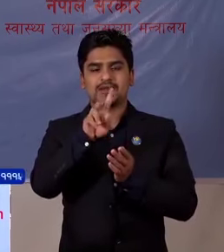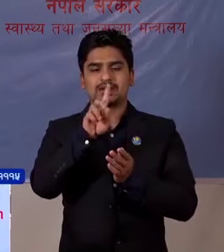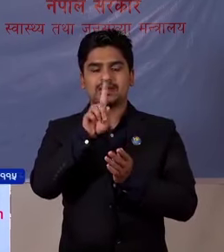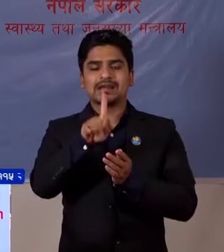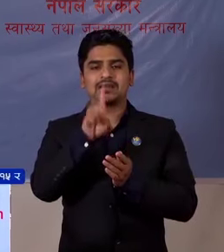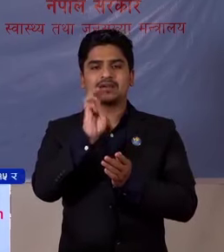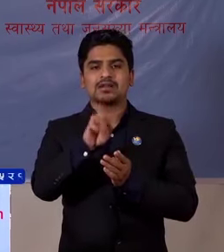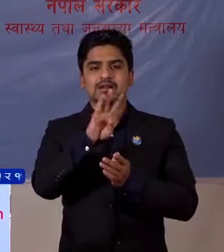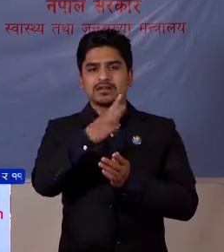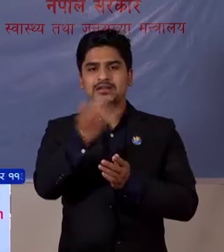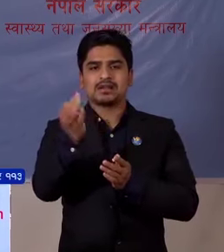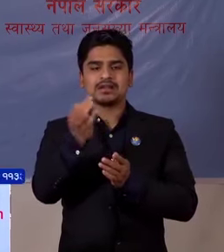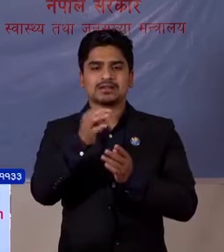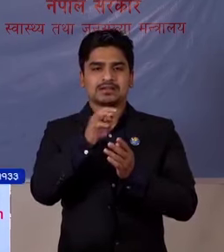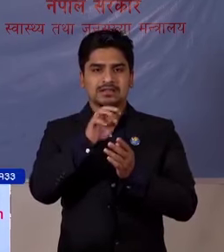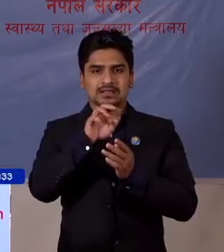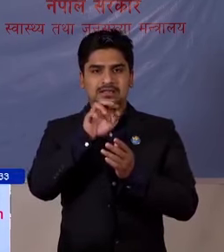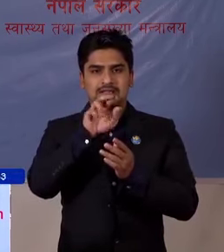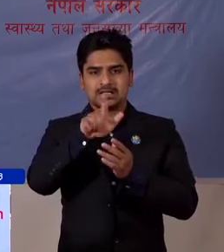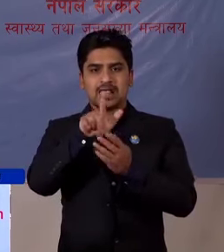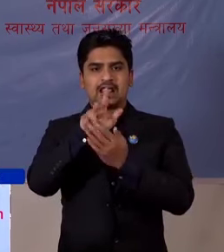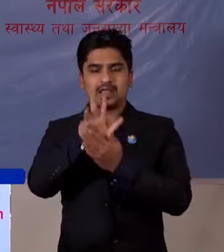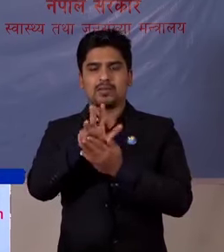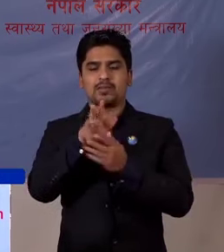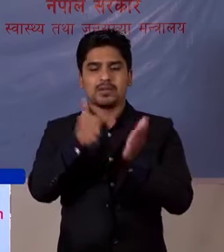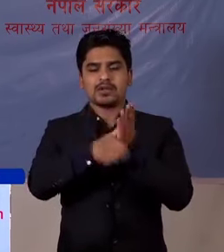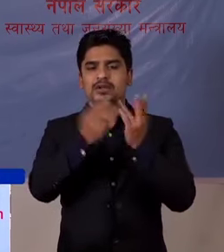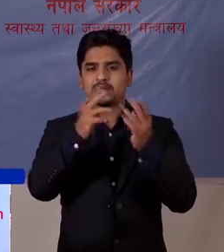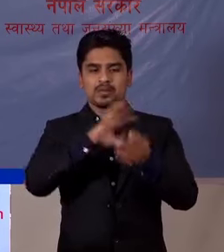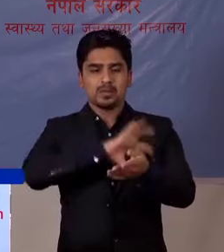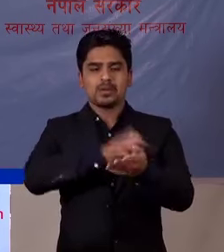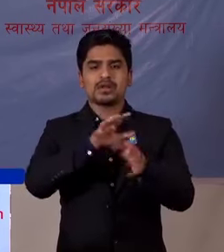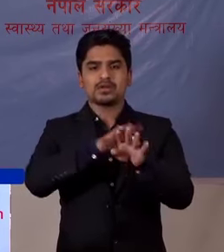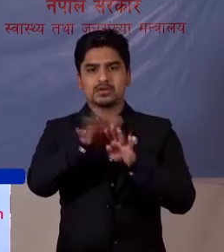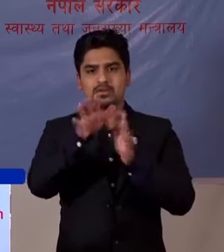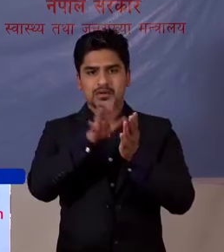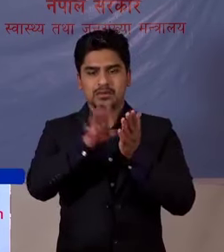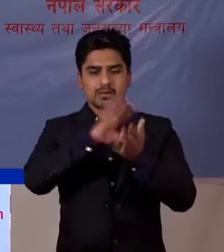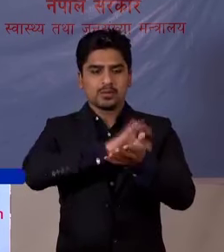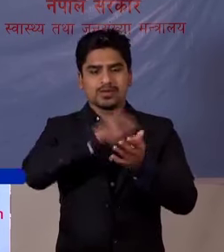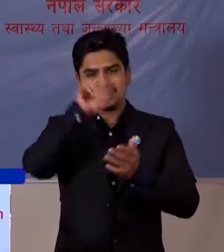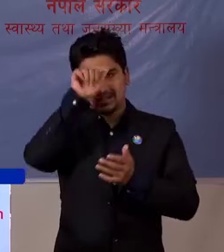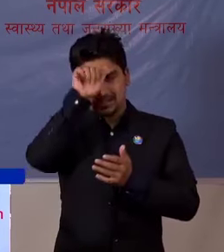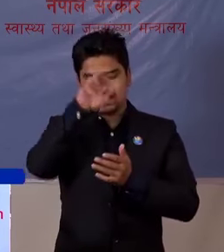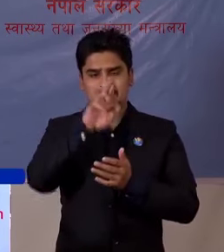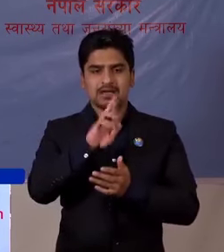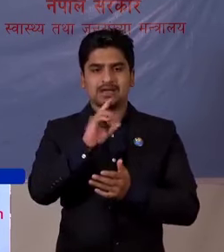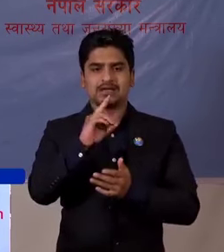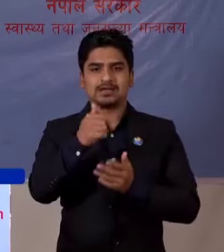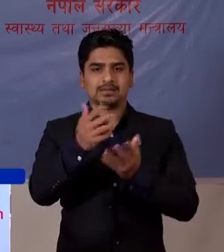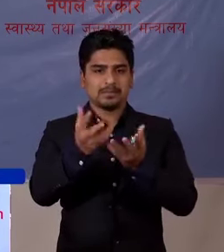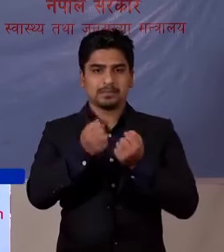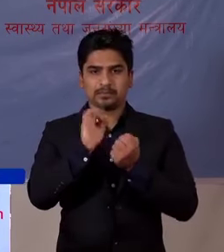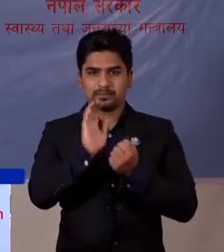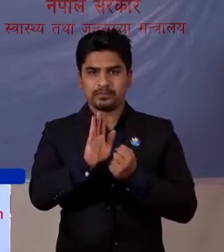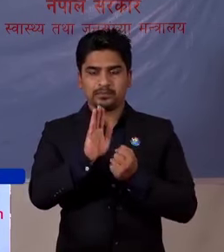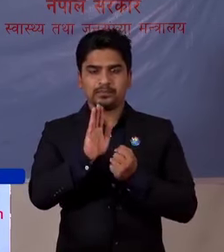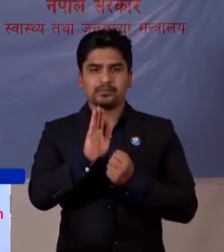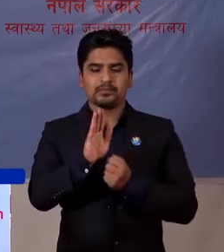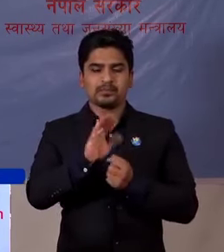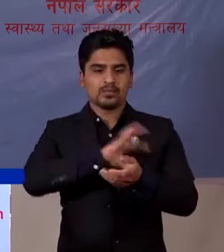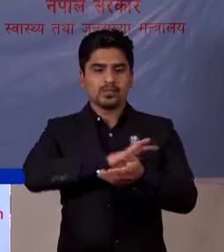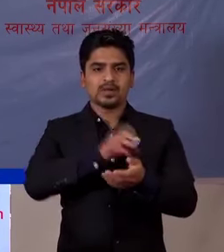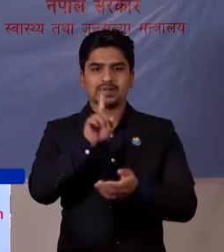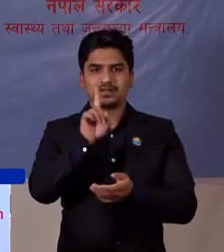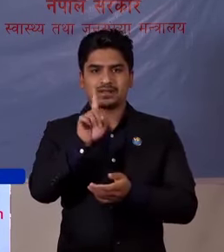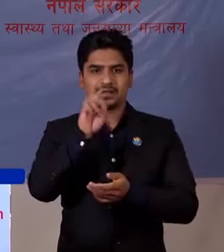परिक्षेन अरू भहेका छन। बिविन्ना प्रदेश अरुबार प्रदाशिक बिवरन अरू आडिट को प्राप्त भहेको छो जम्मदे